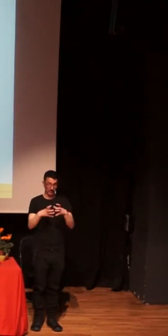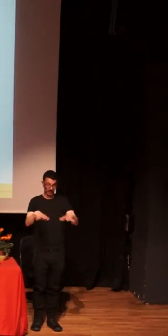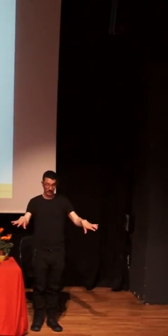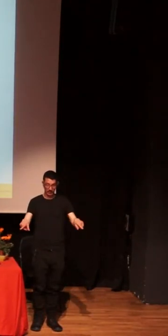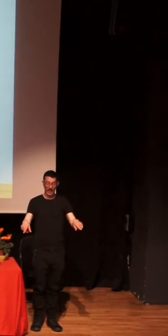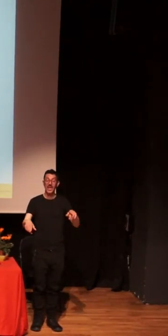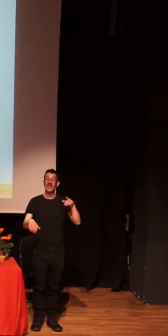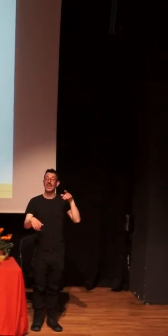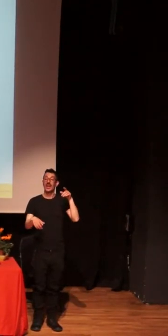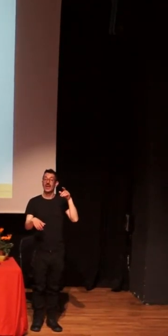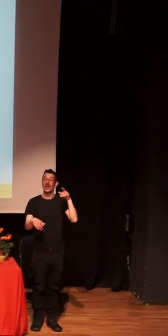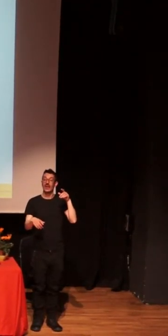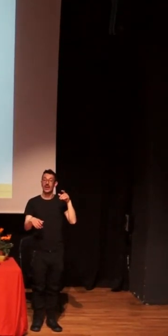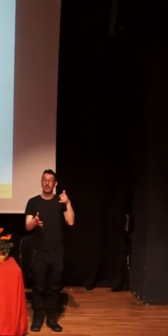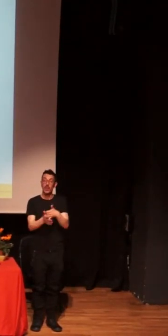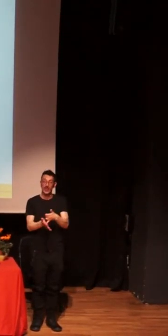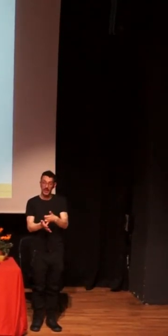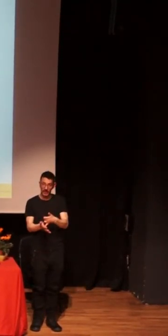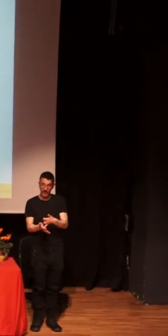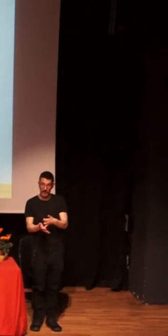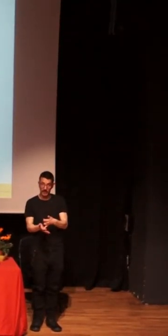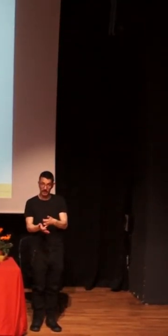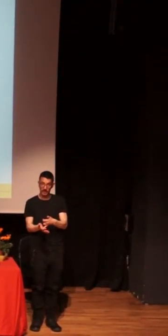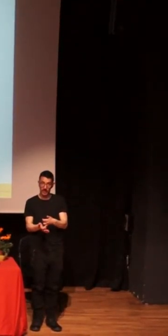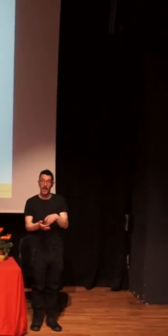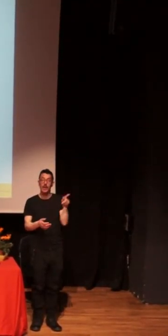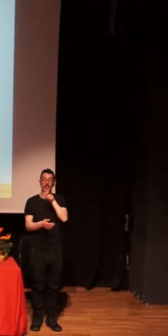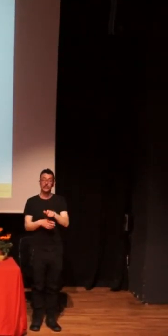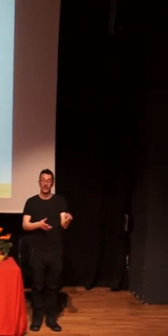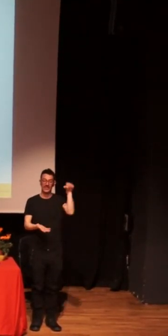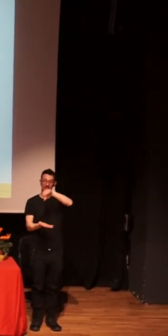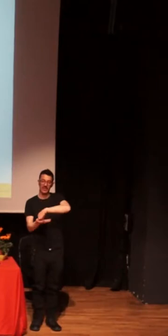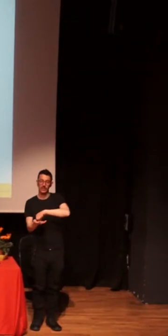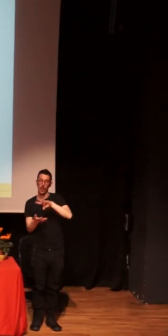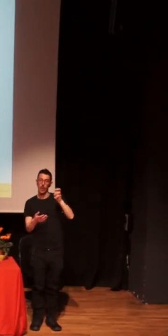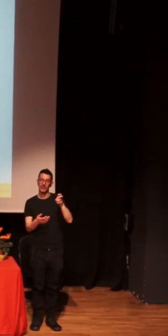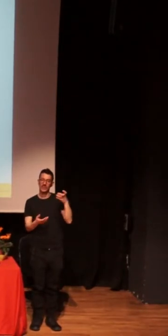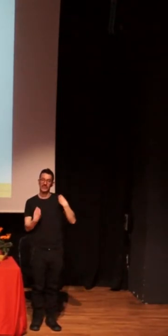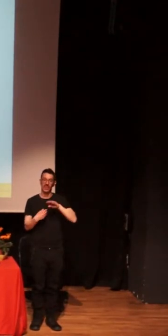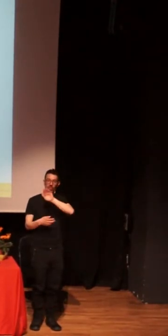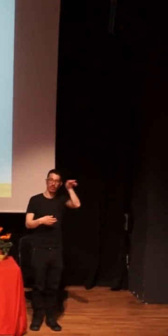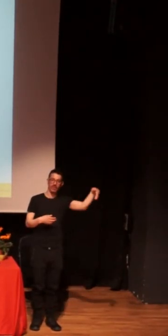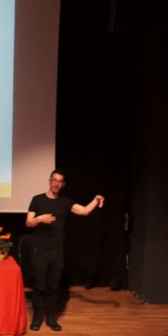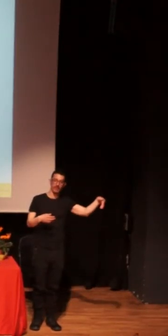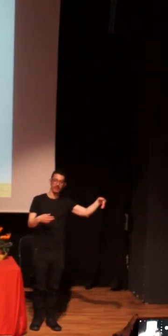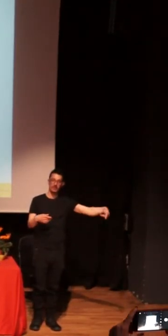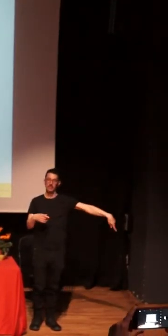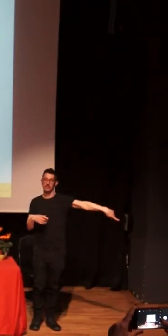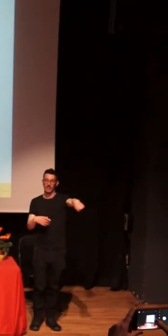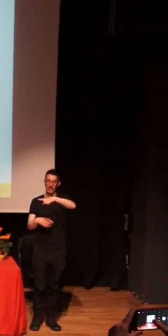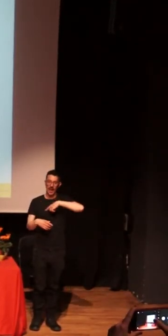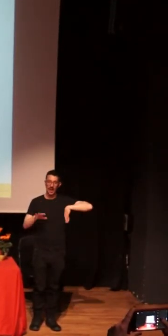personas que están en los márgenes y las personas que están en el centro, no vamos a dar nunca una respuesta eficaz al VIH.